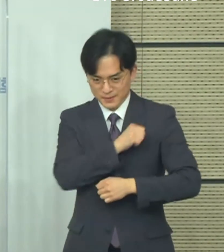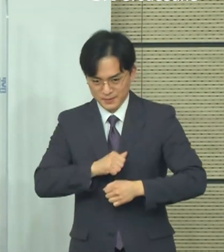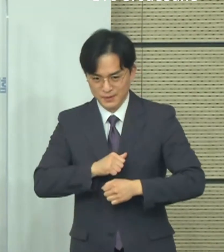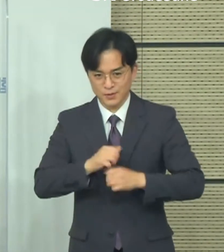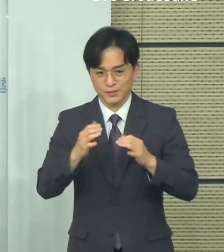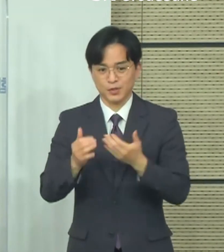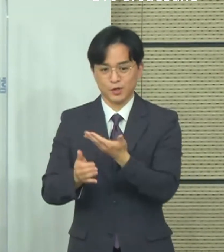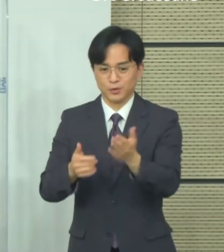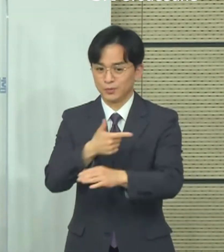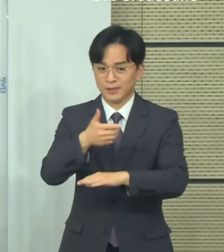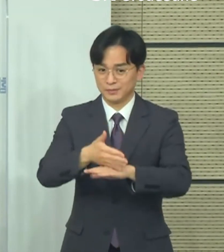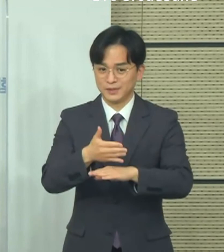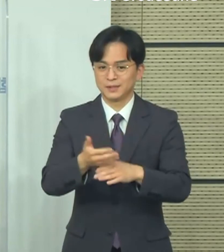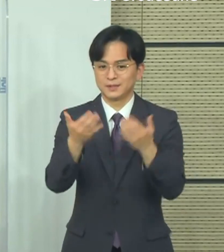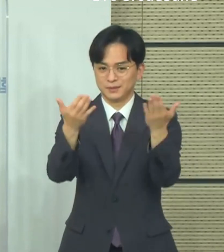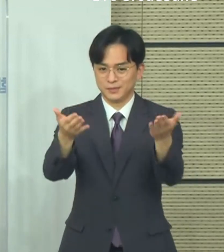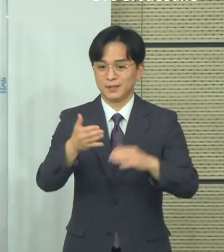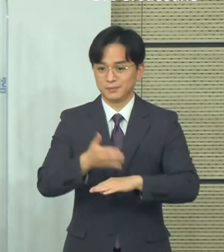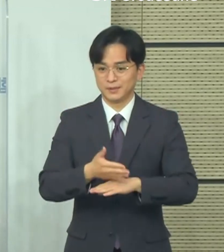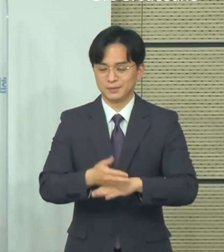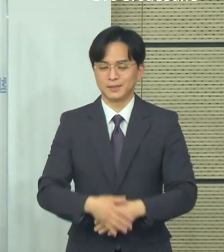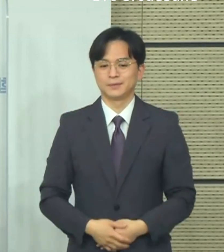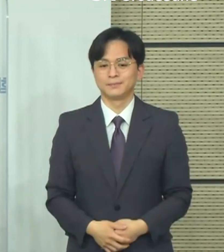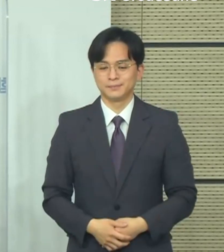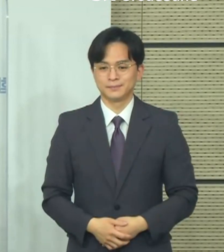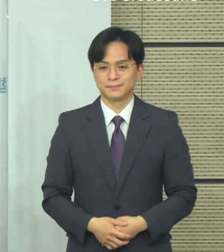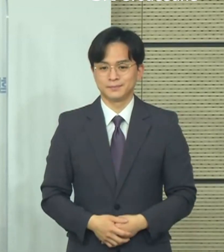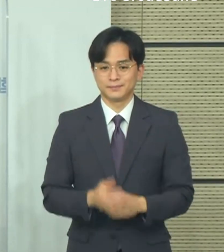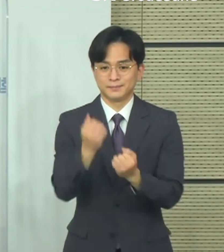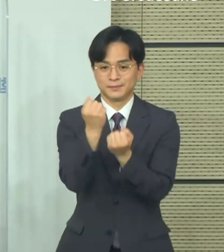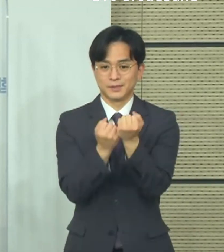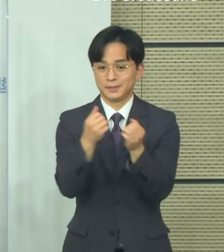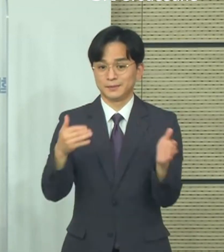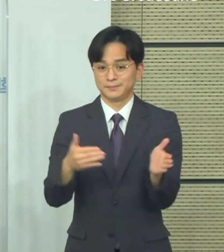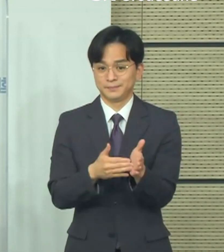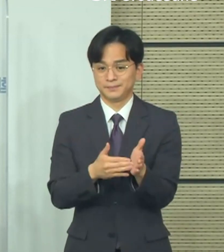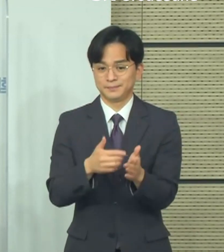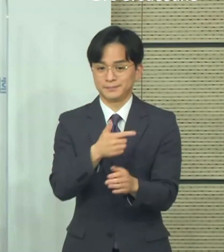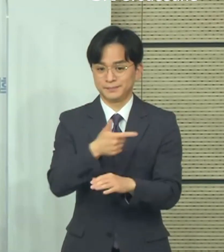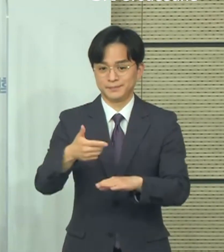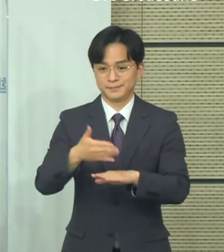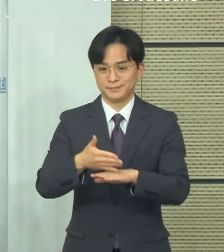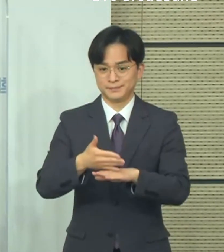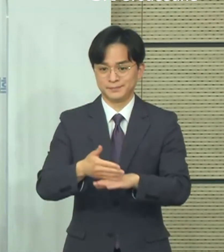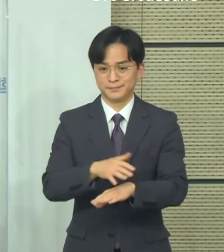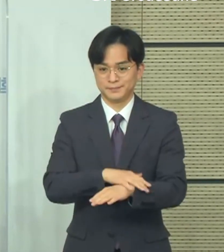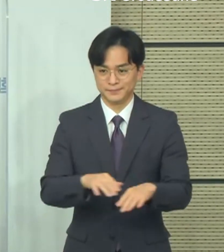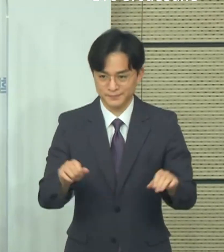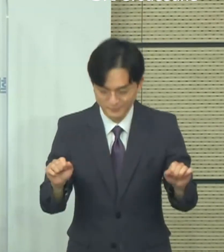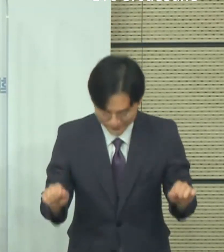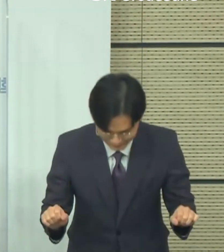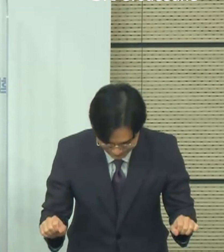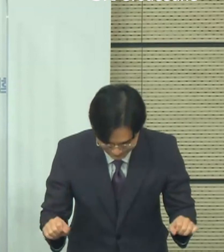감사드립니다. 감사합니다. 이것으로 브리핑을 마치겠습니다. 참여해 주셔서 감사합니다.